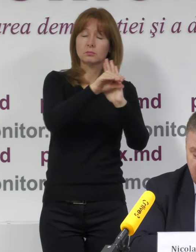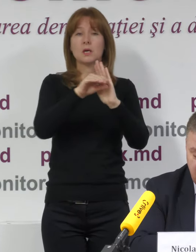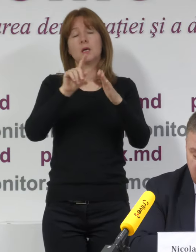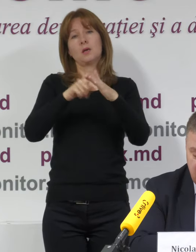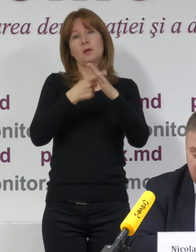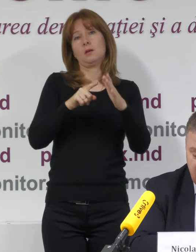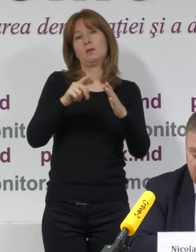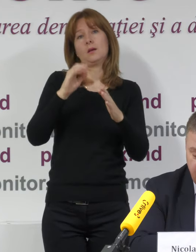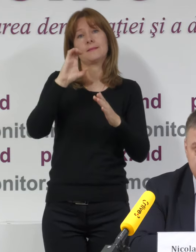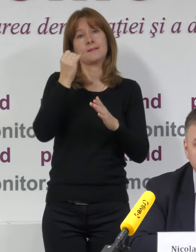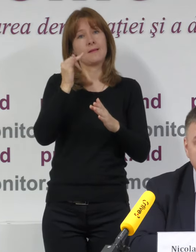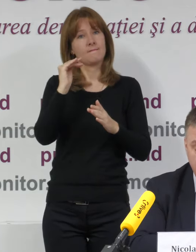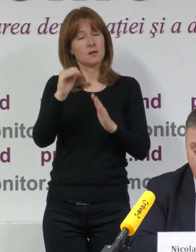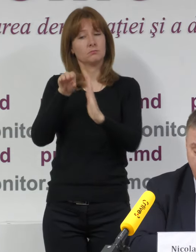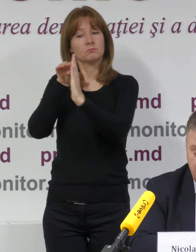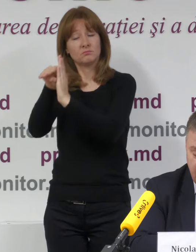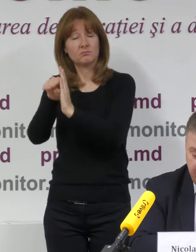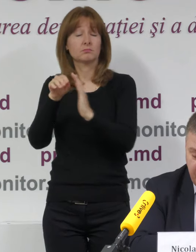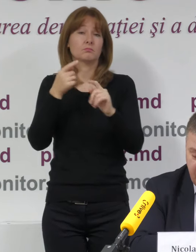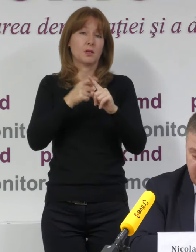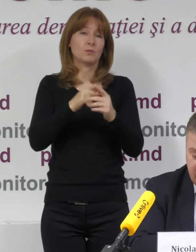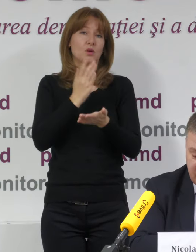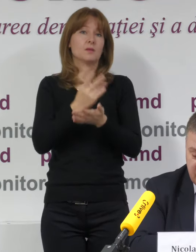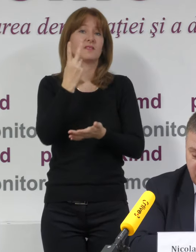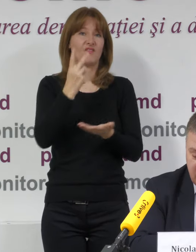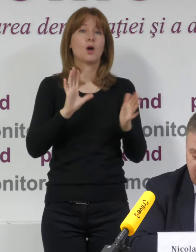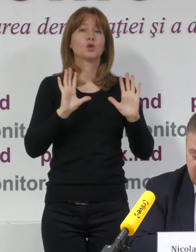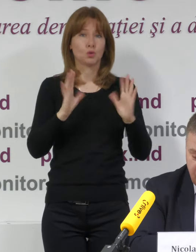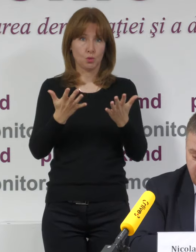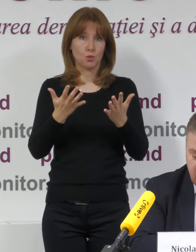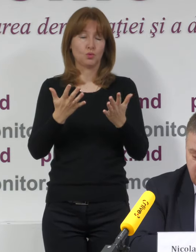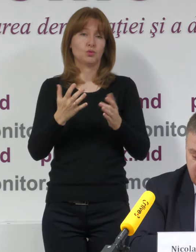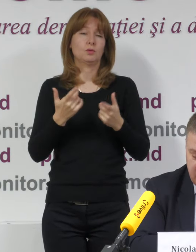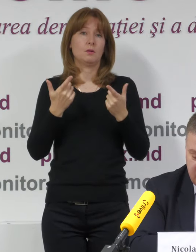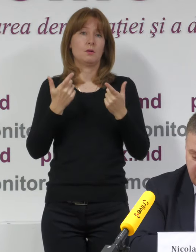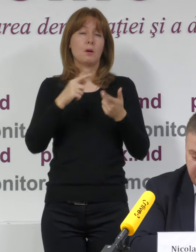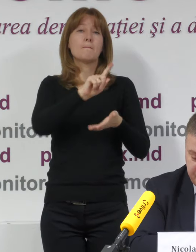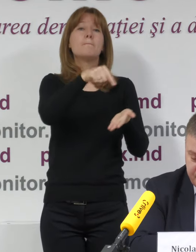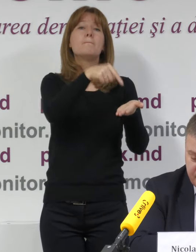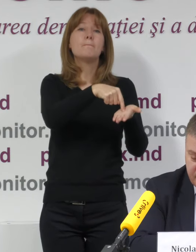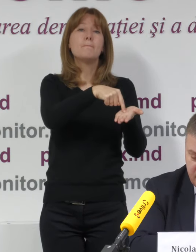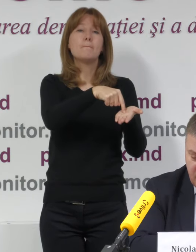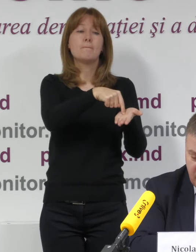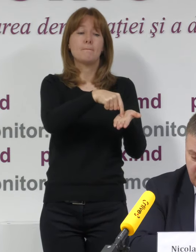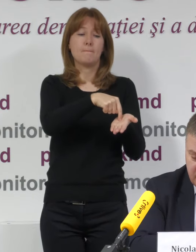tip de incident a fost semnalat în două secții de votare. Este vorba de secția